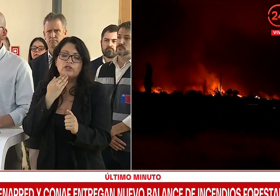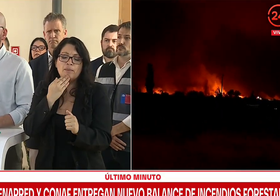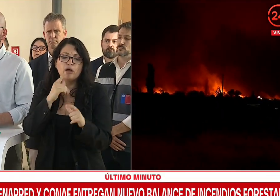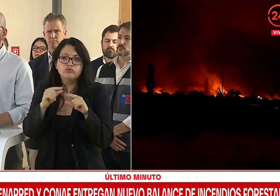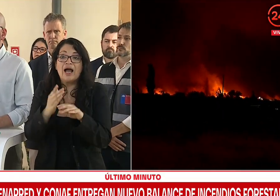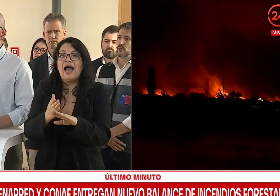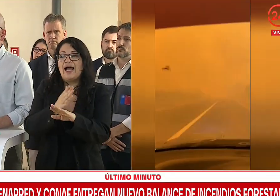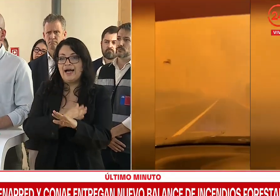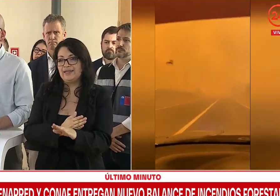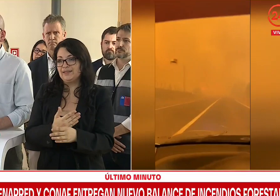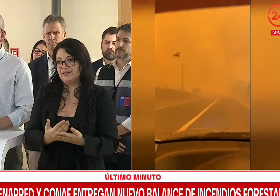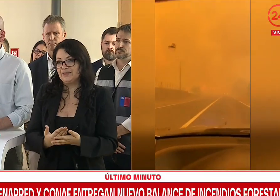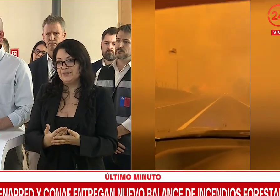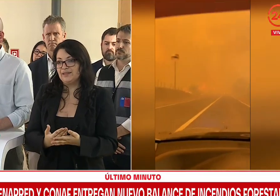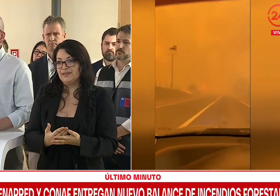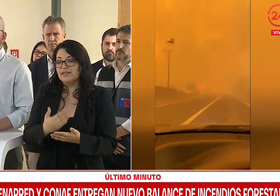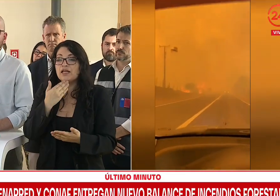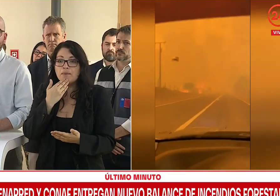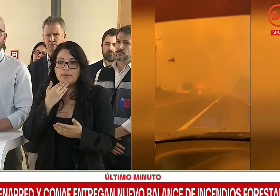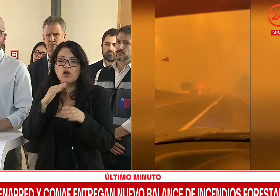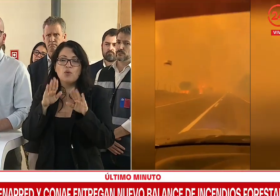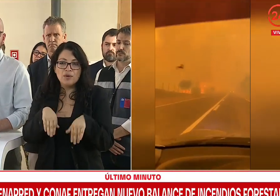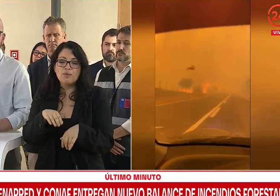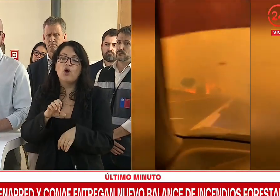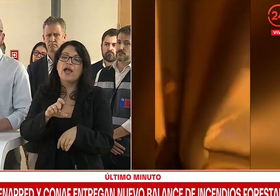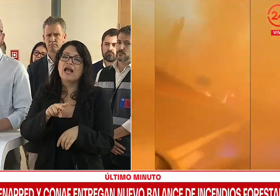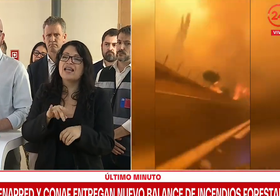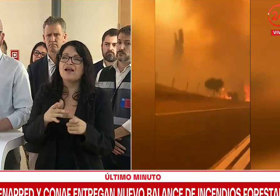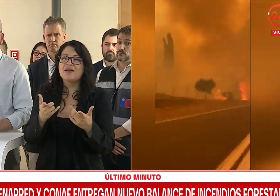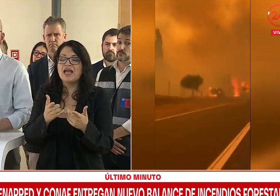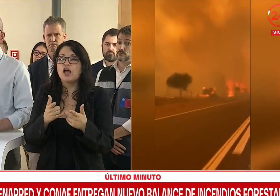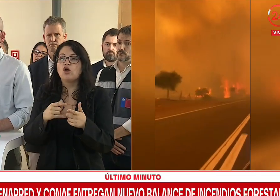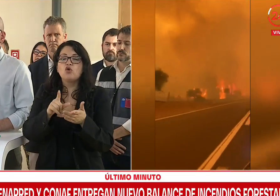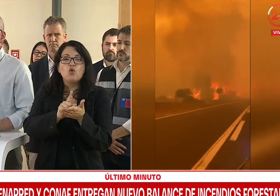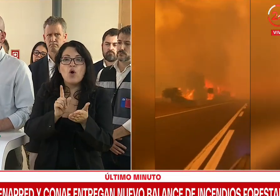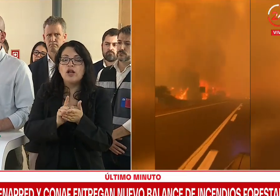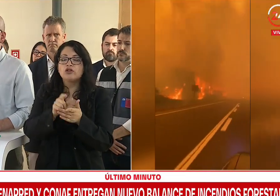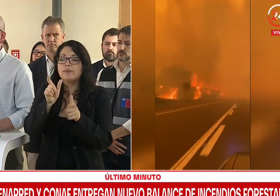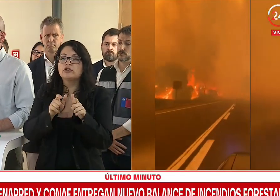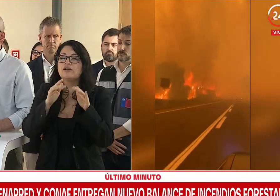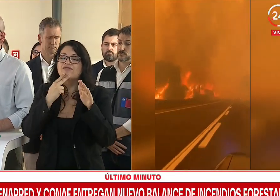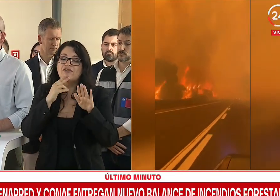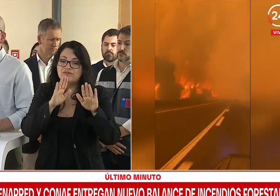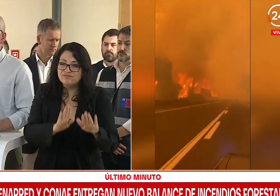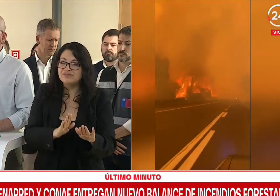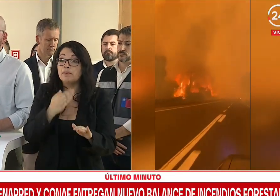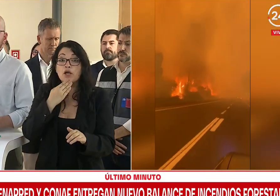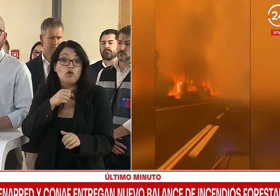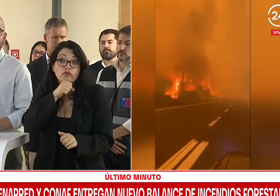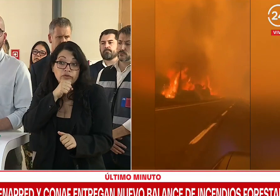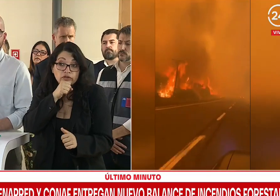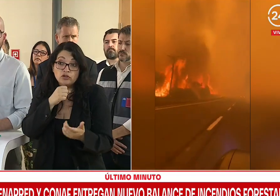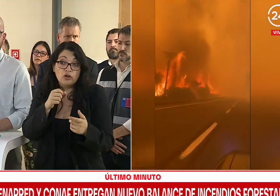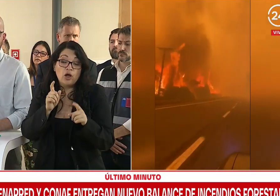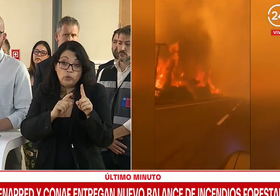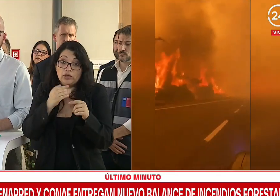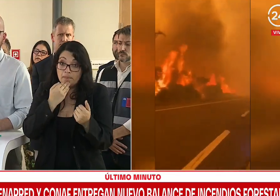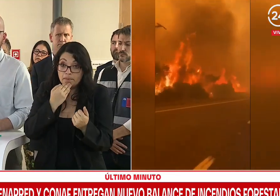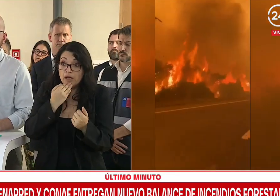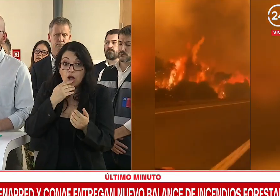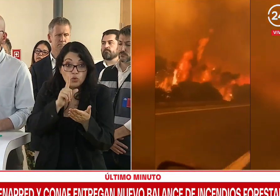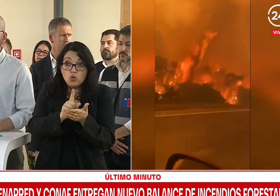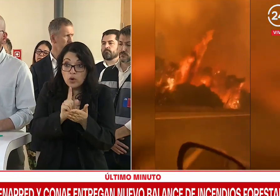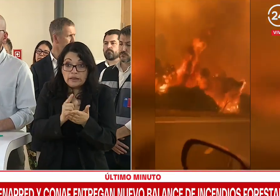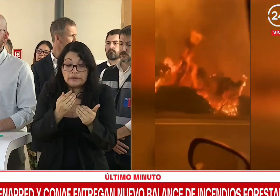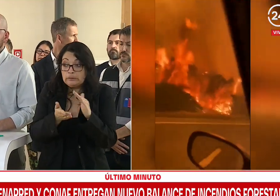preventivas. Lo mismo con los ELEAM, con los establecimientos de larga estadía, con personas mayores que han habido algunas situaciones de evacuación que han